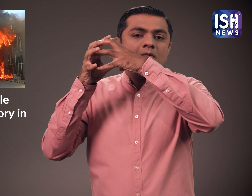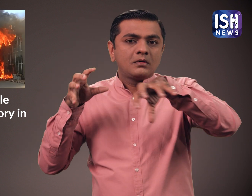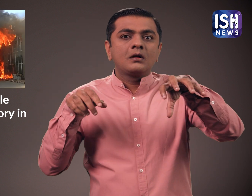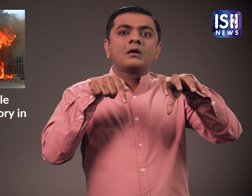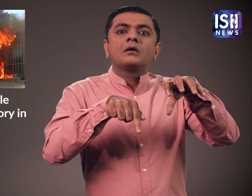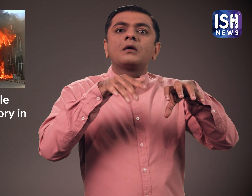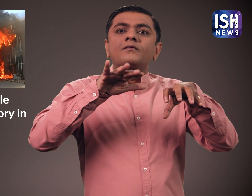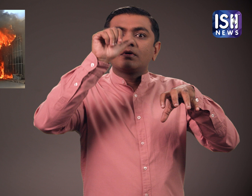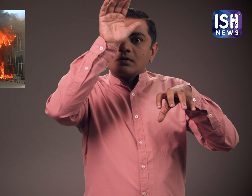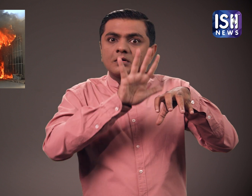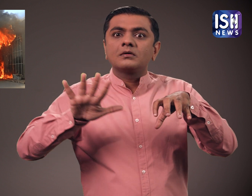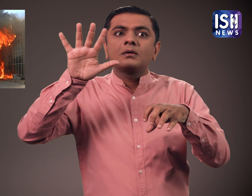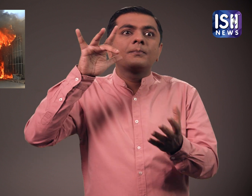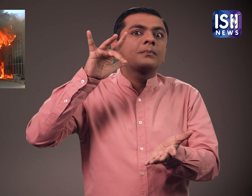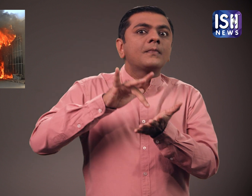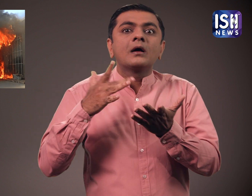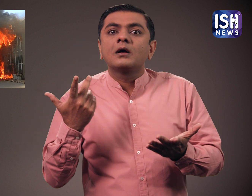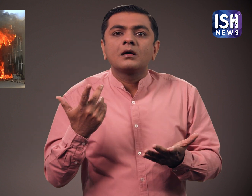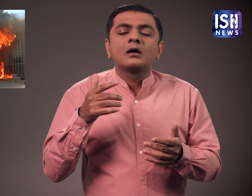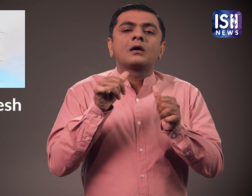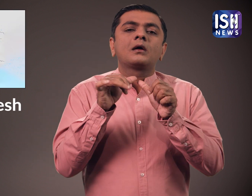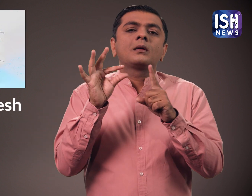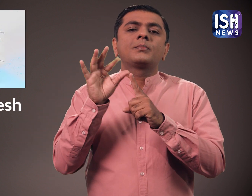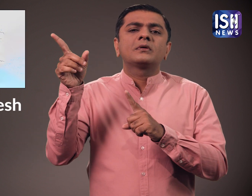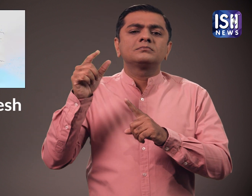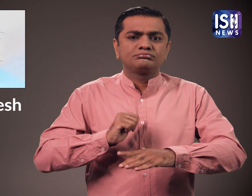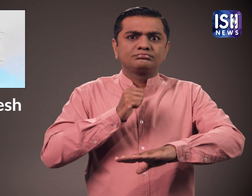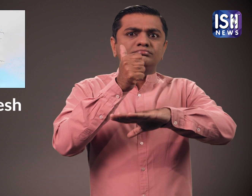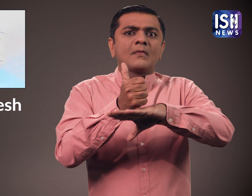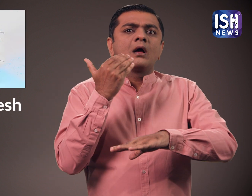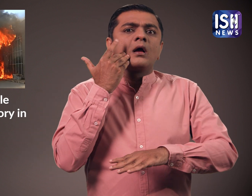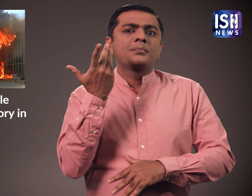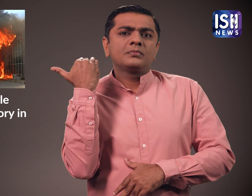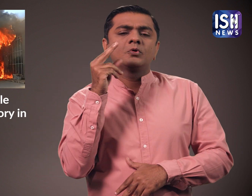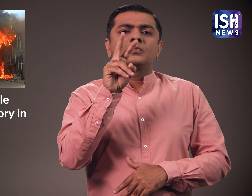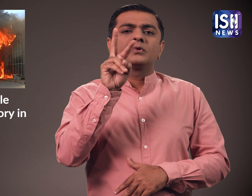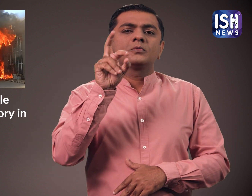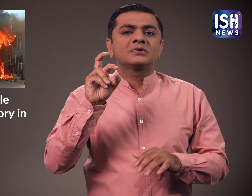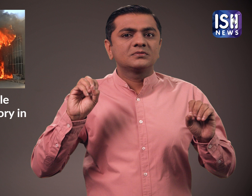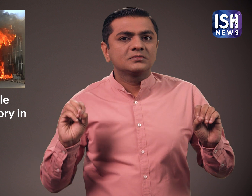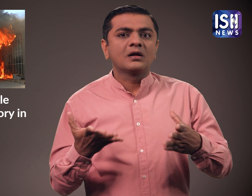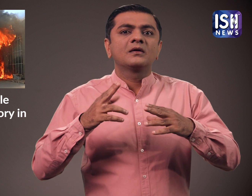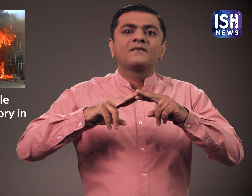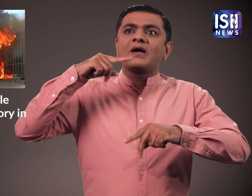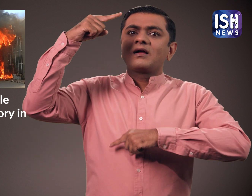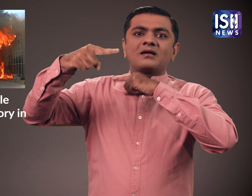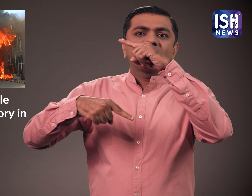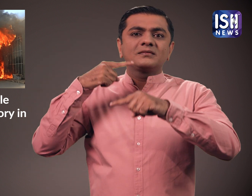Foxlink की भारत के आंदरप्रदेश में एक निर्मान इकाई है जिसे 2020 में स्थापित किया गया था।